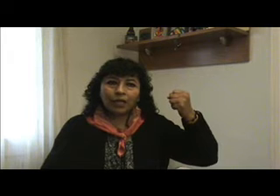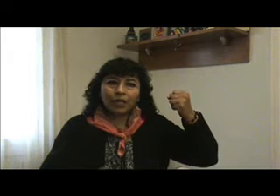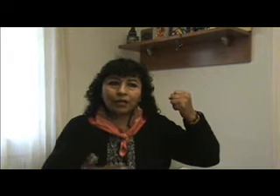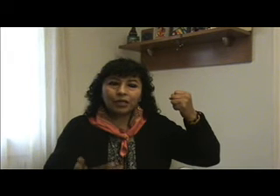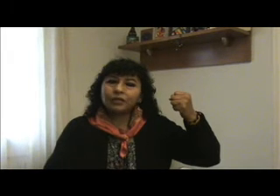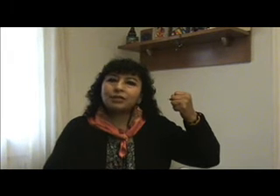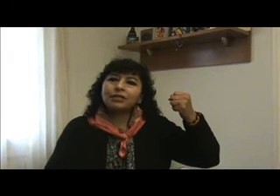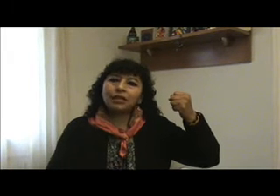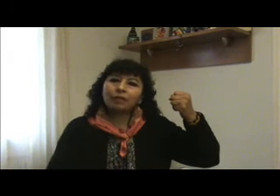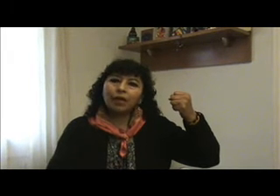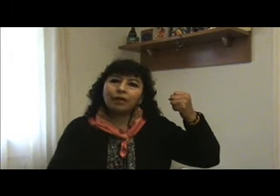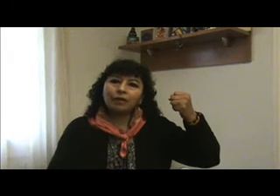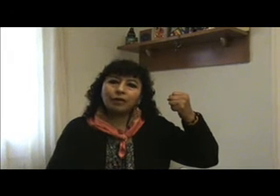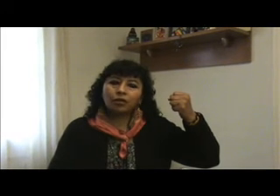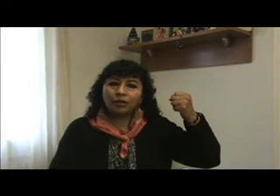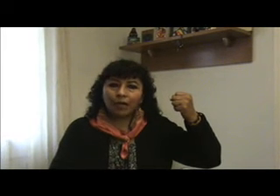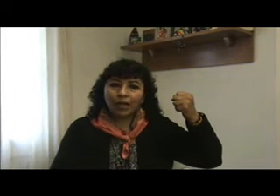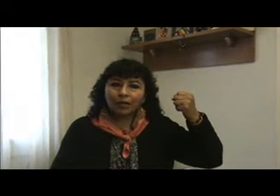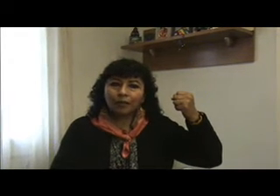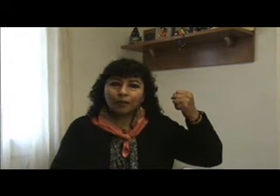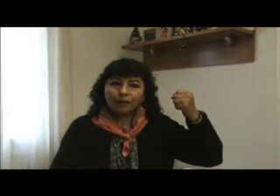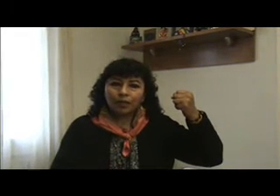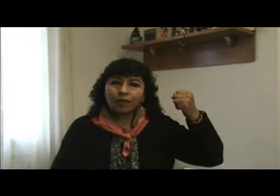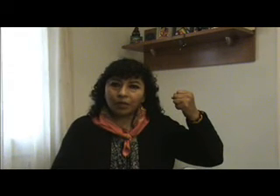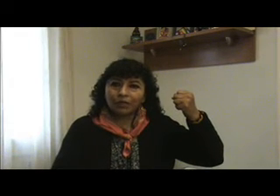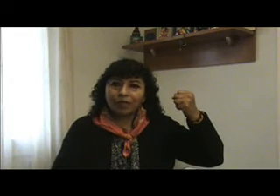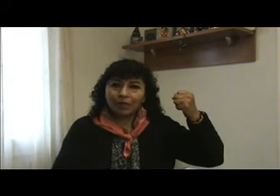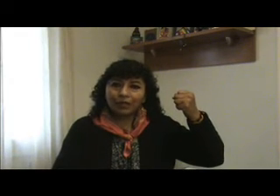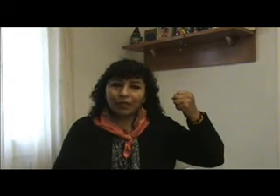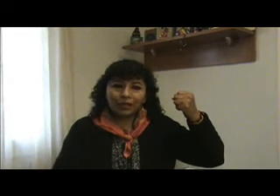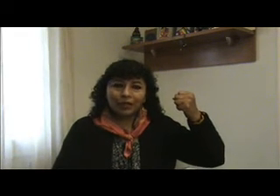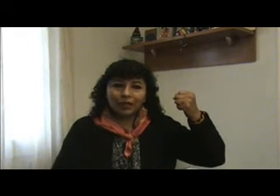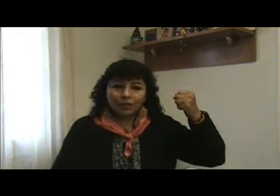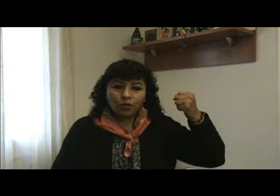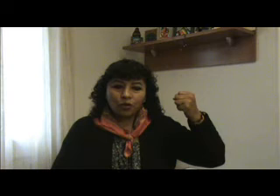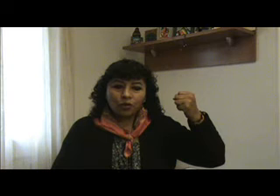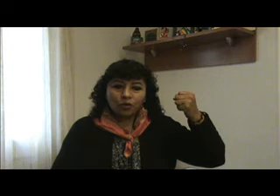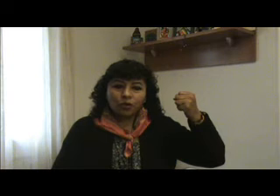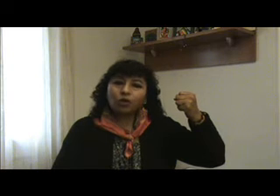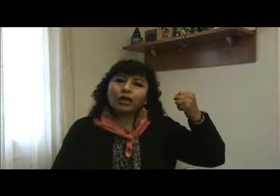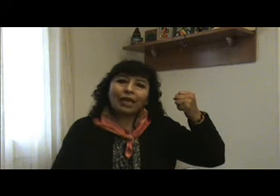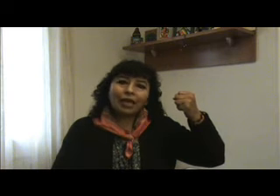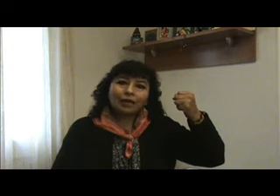este sistema neoliberal que precisamente no tolera